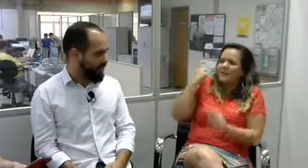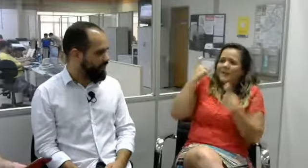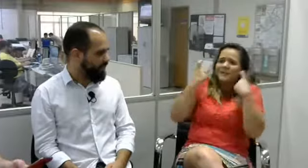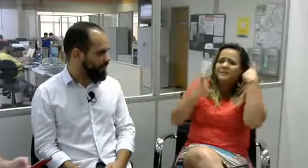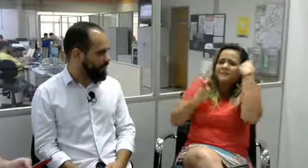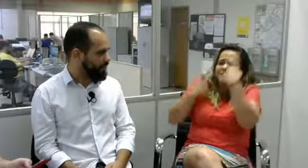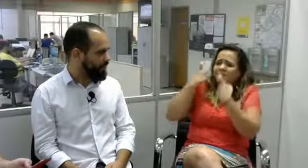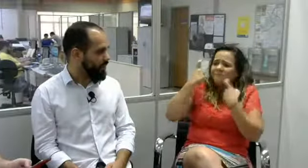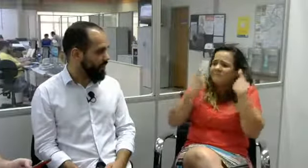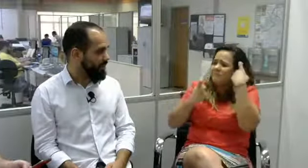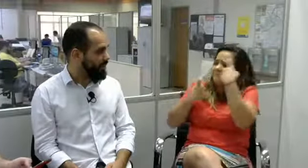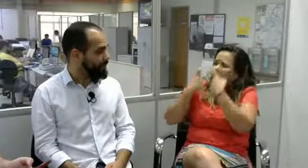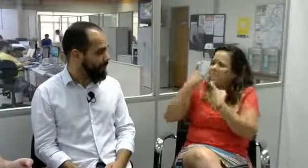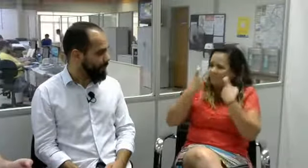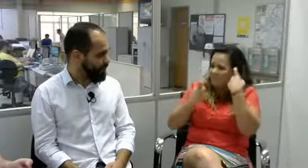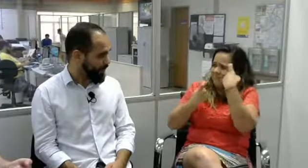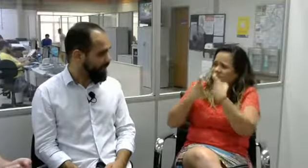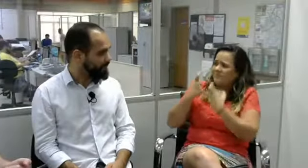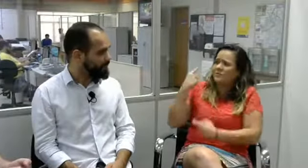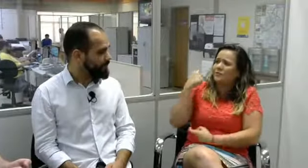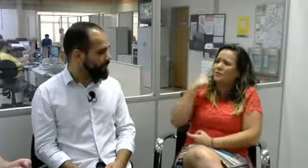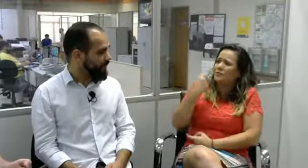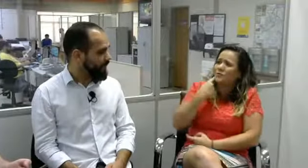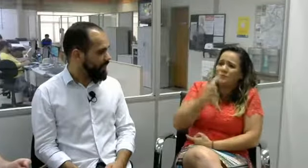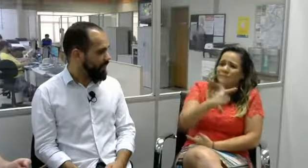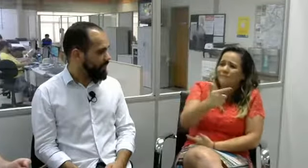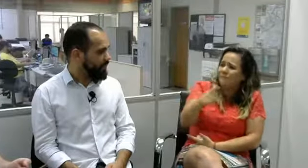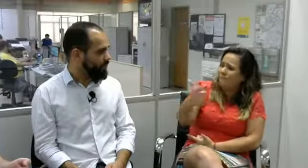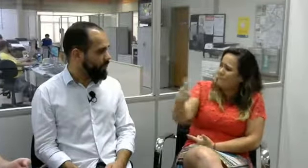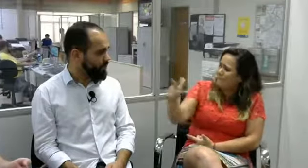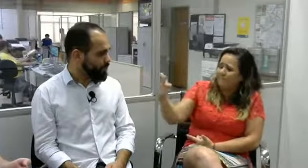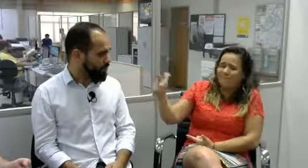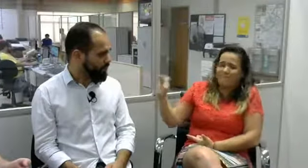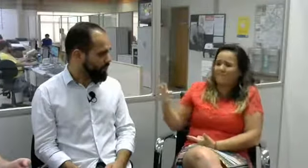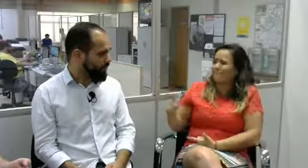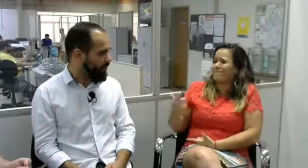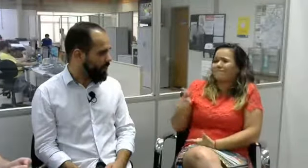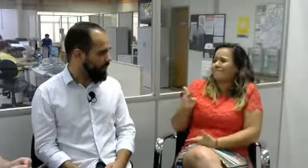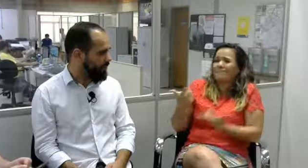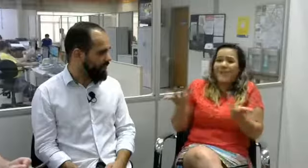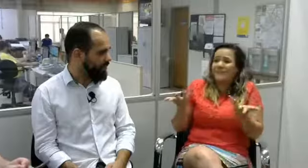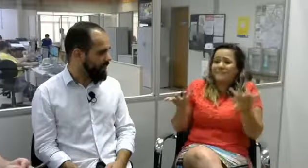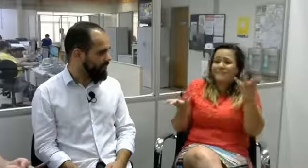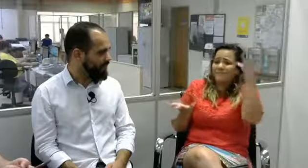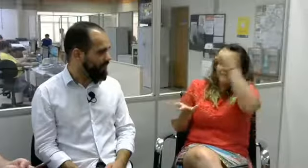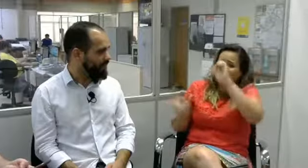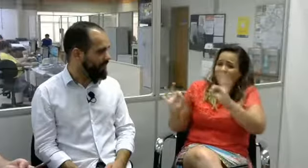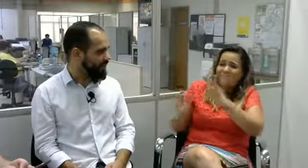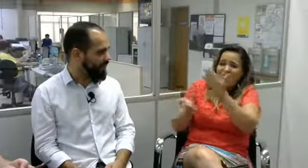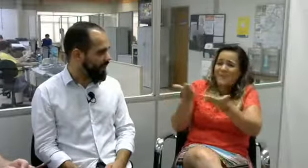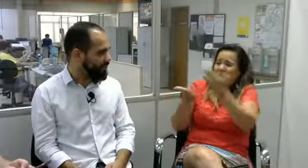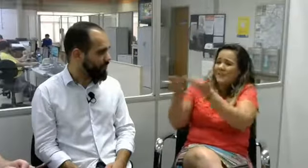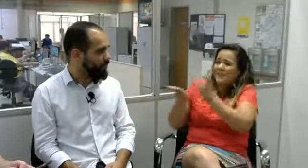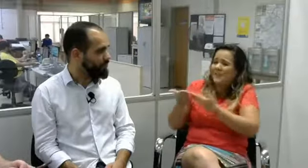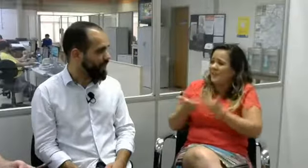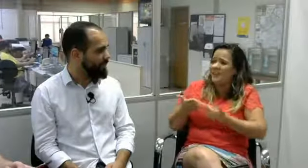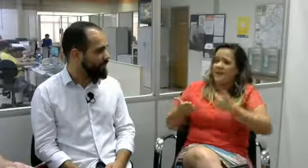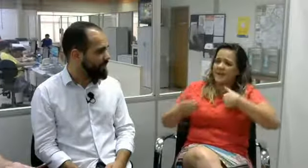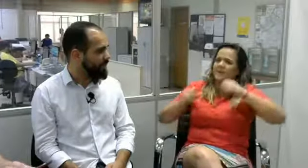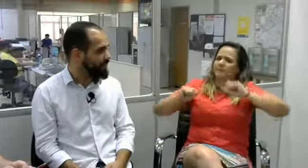anos, eu comecei a me preocupar com outros surdos que, como eu, também não tinham esse acesso, que não conseguiam aprender, que estavam